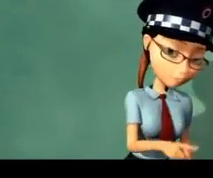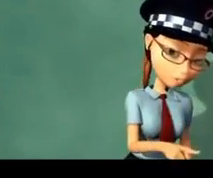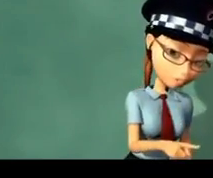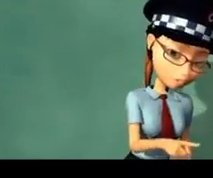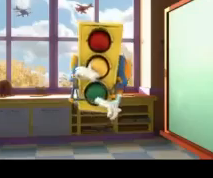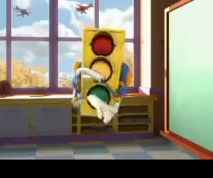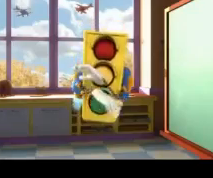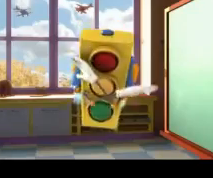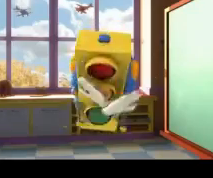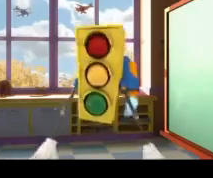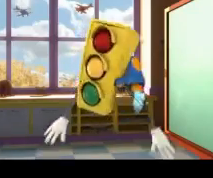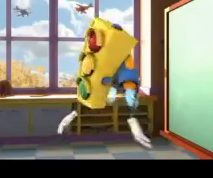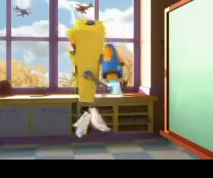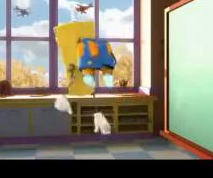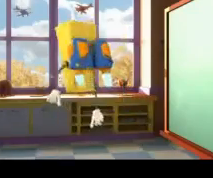¿verdad, Lucio?